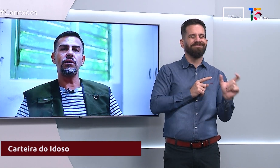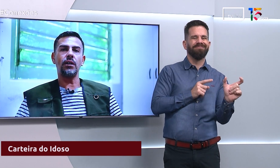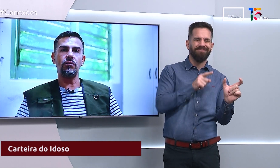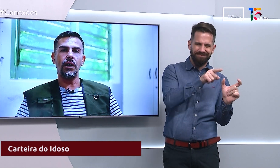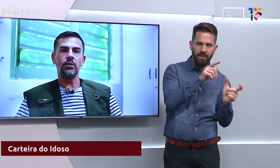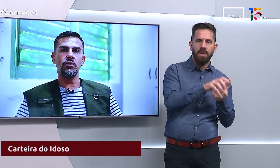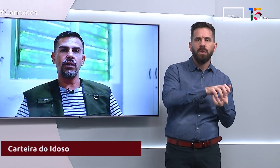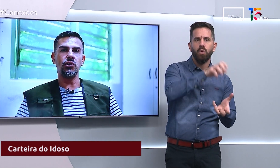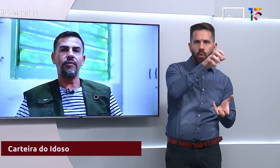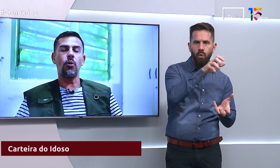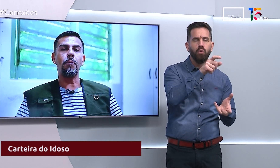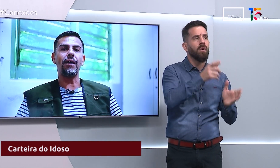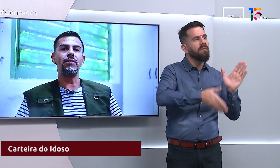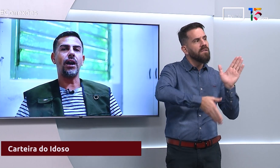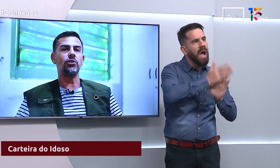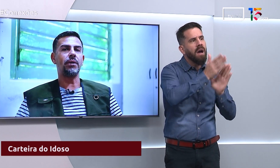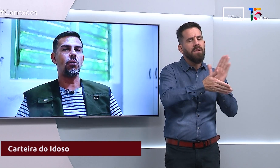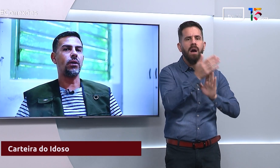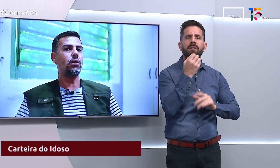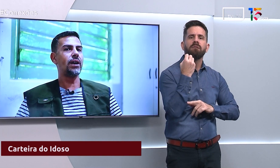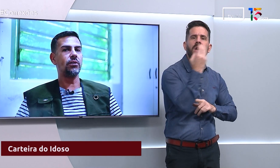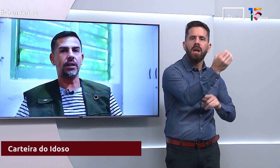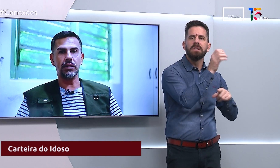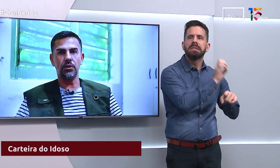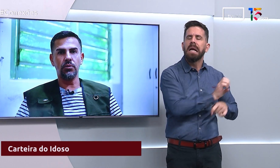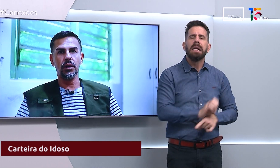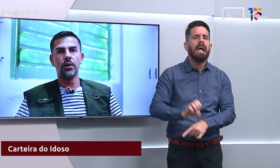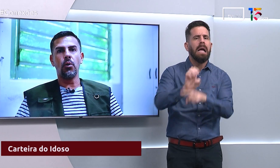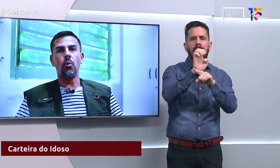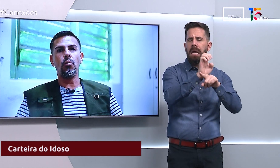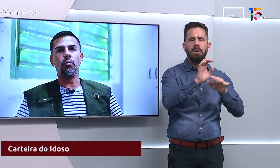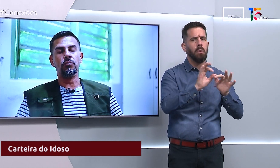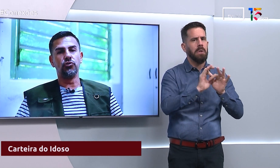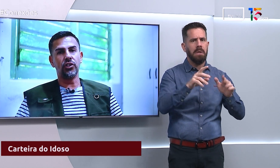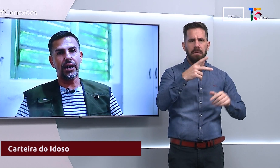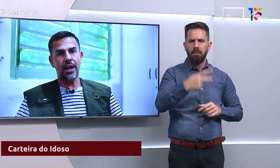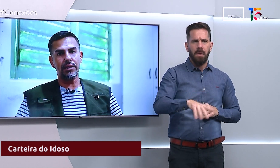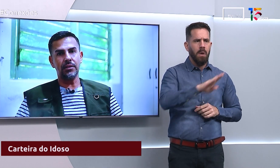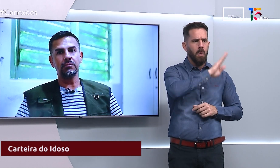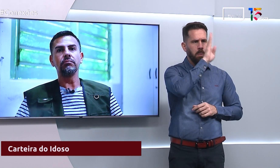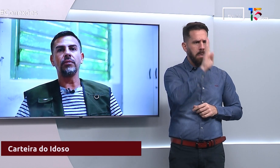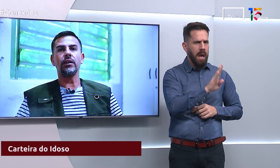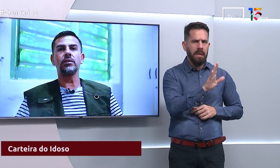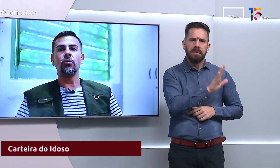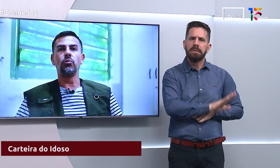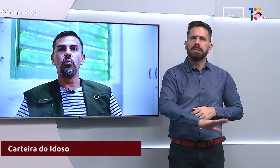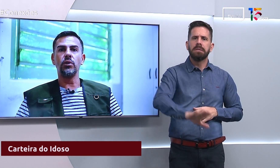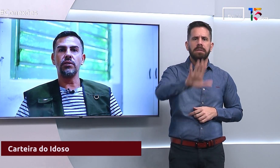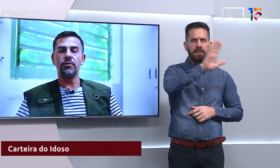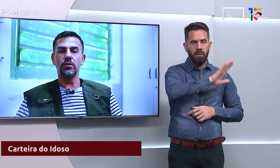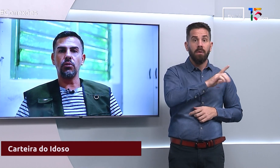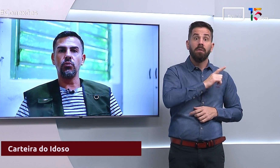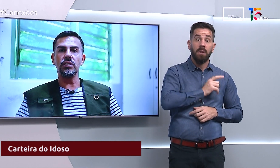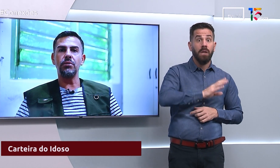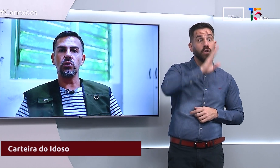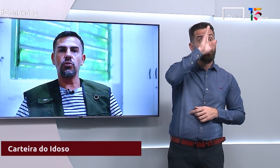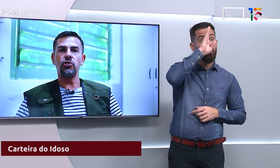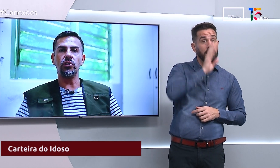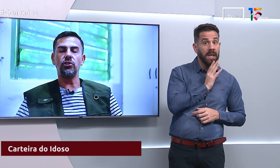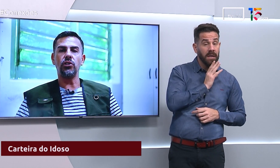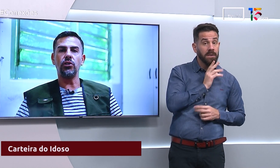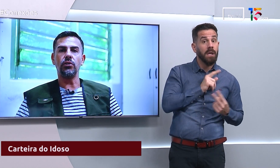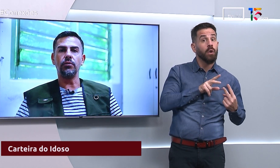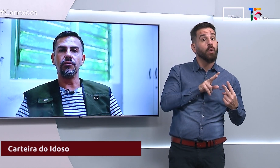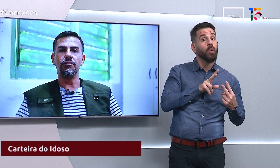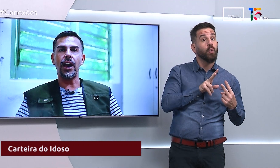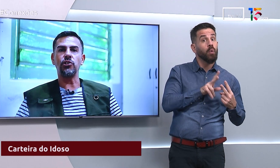interestaduais, ou seja, ele vai comprar a viagem para qualquer lugar do Brasil ou de graça. São duas emissões